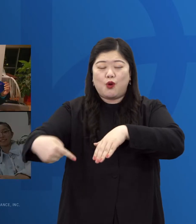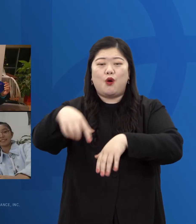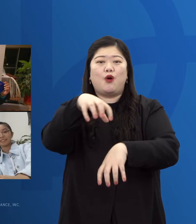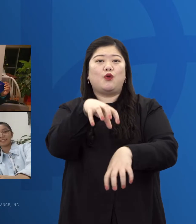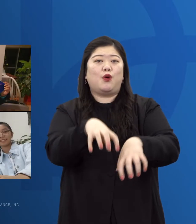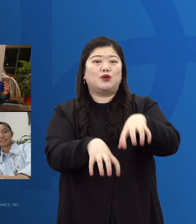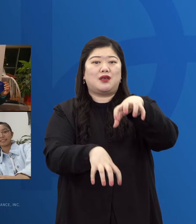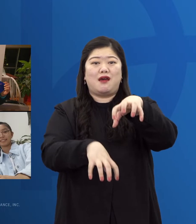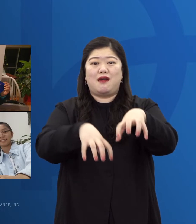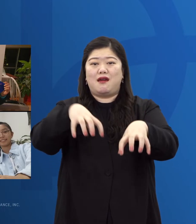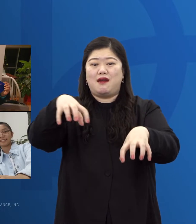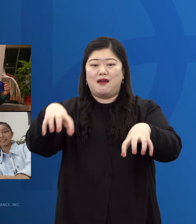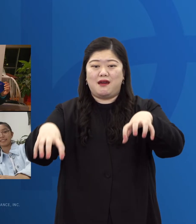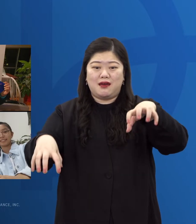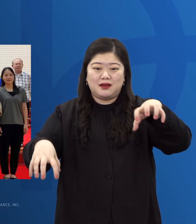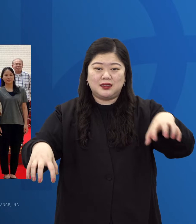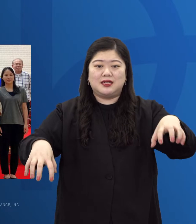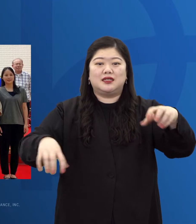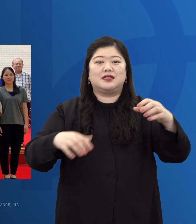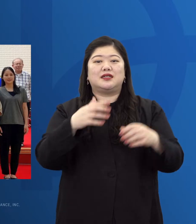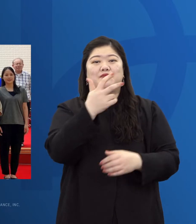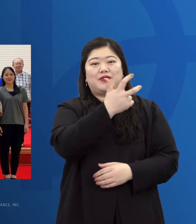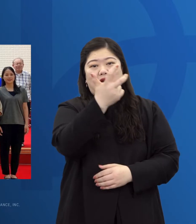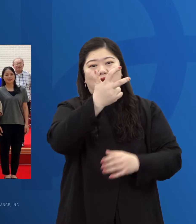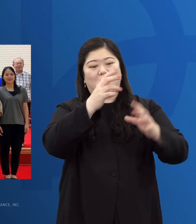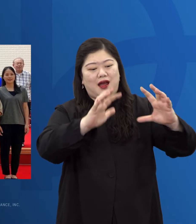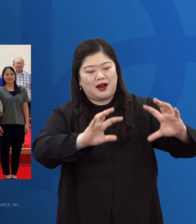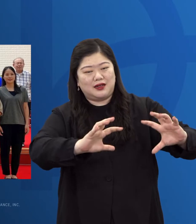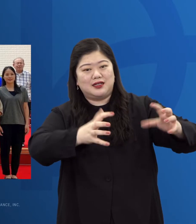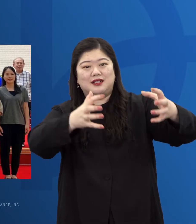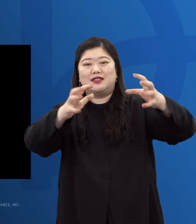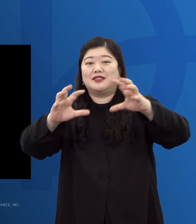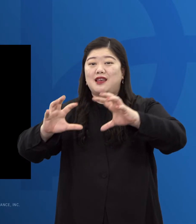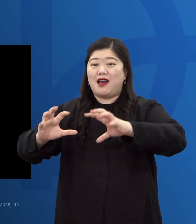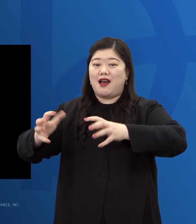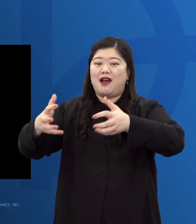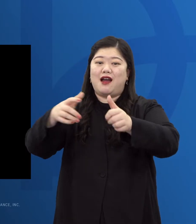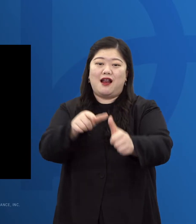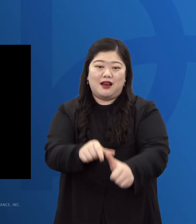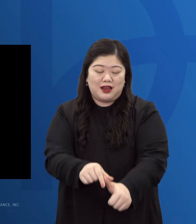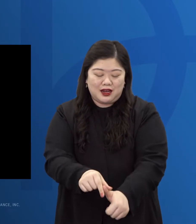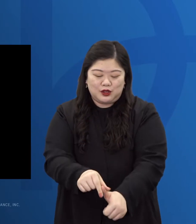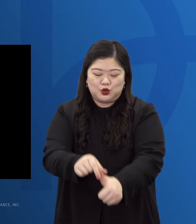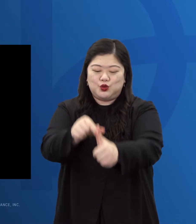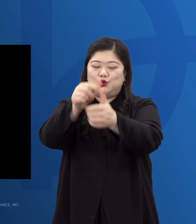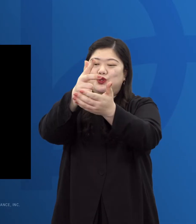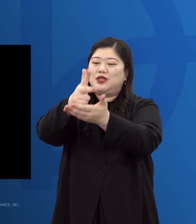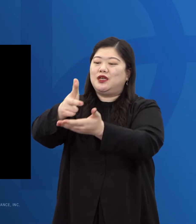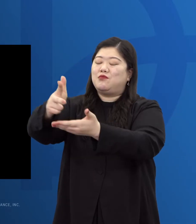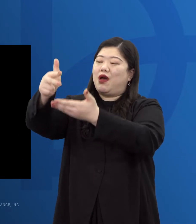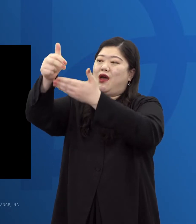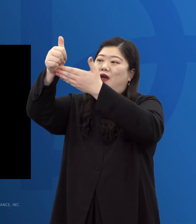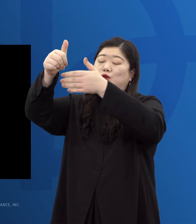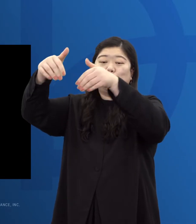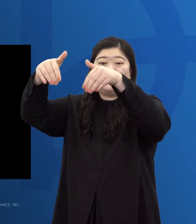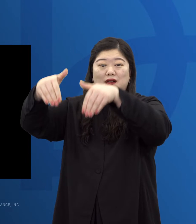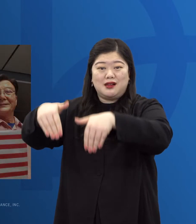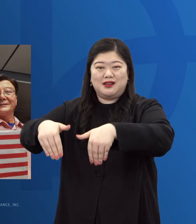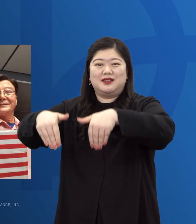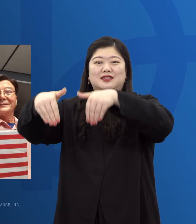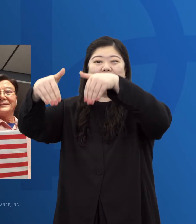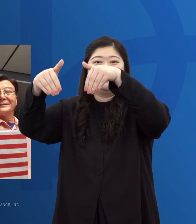곳곳에 70 나라를 살릴 주님의